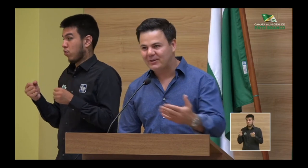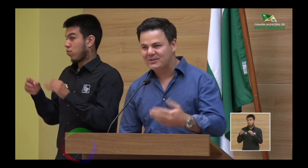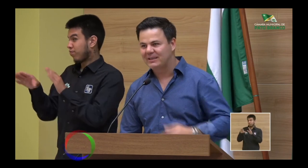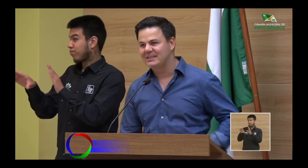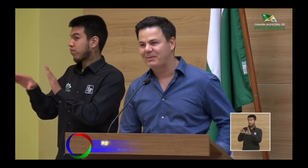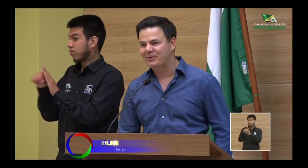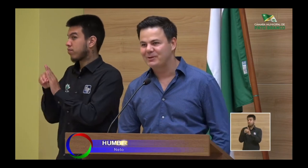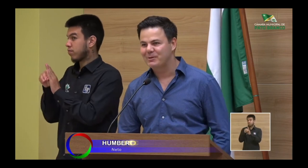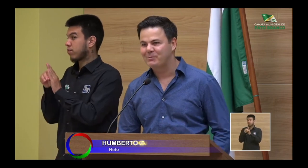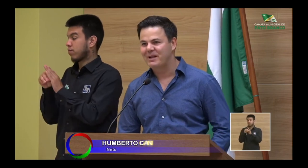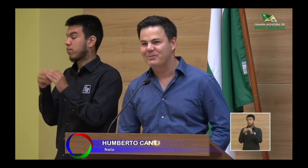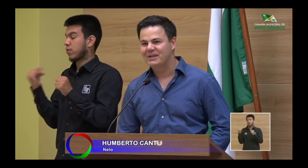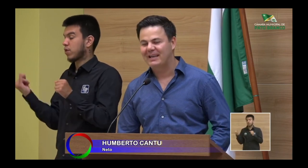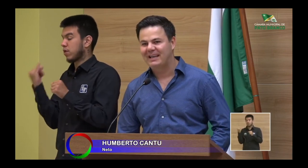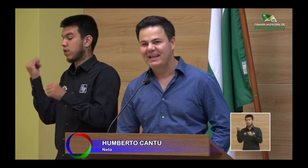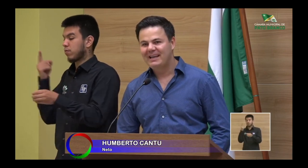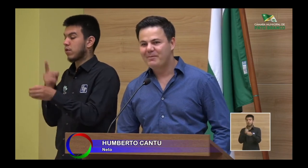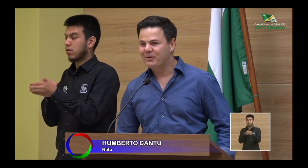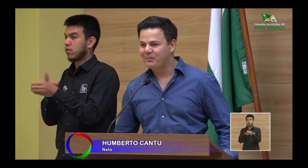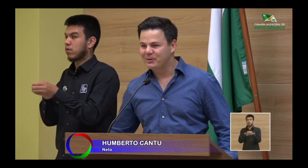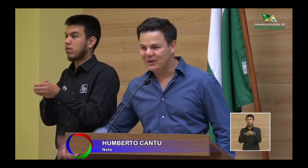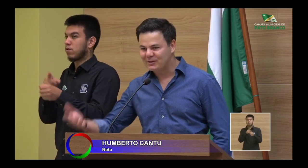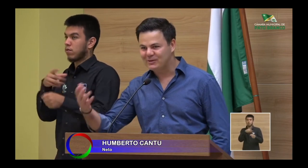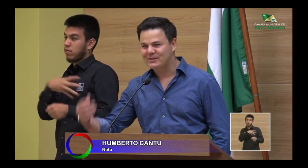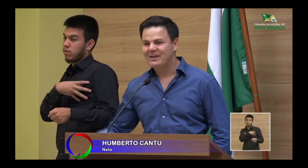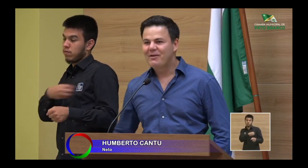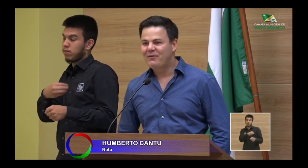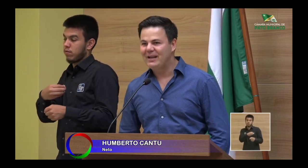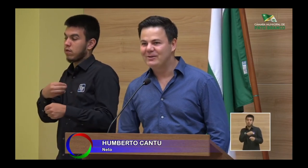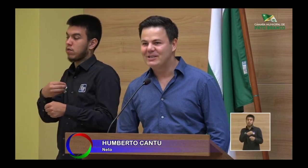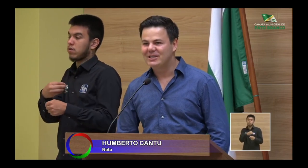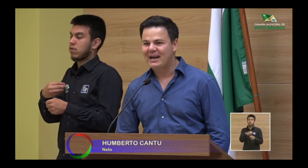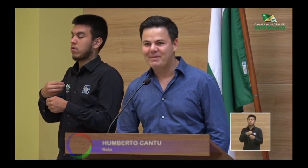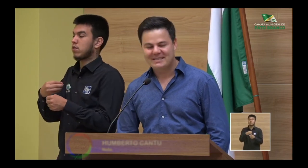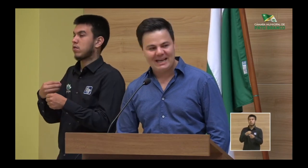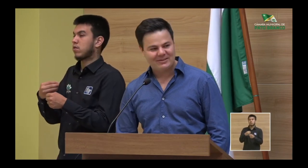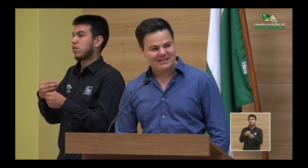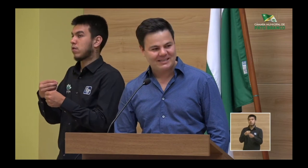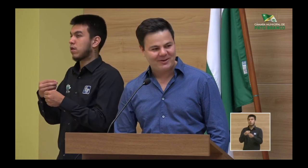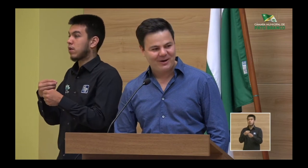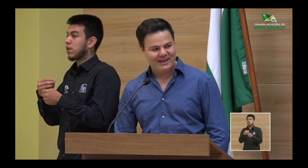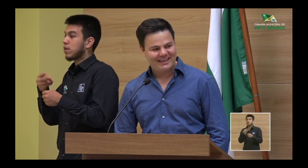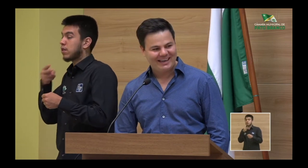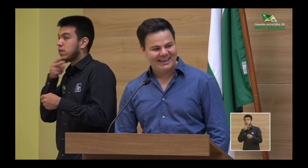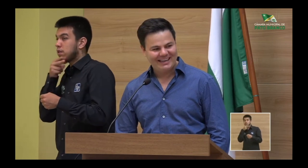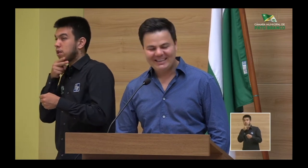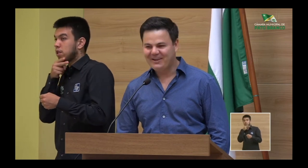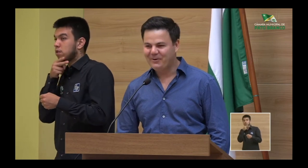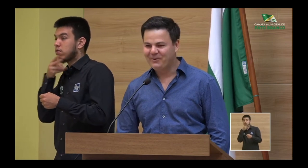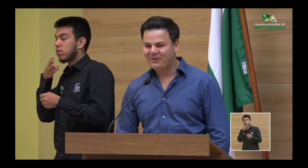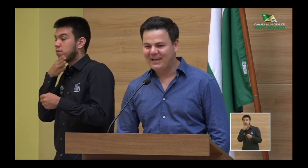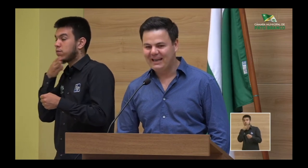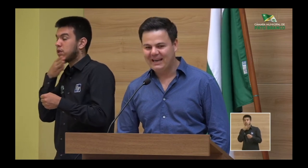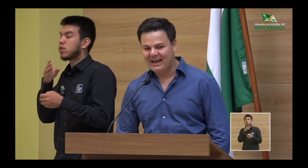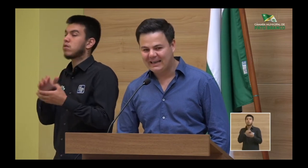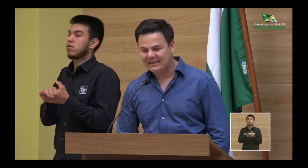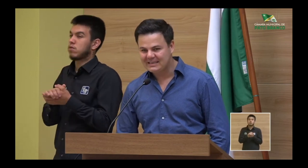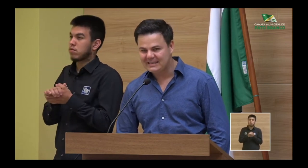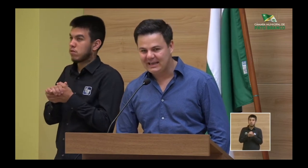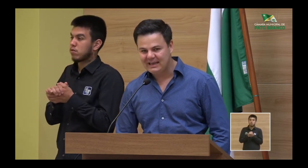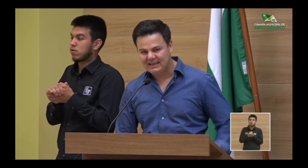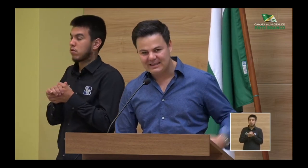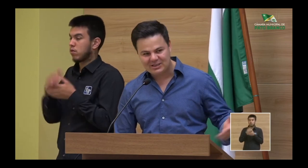mim como neto, tenho certeza para todos os meus primos aqui, para os nossos filhos e já bisnetos da senhora. Então, queria